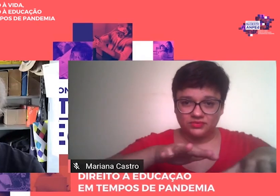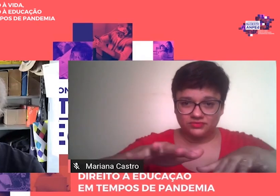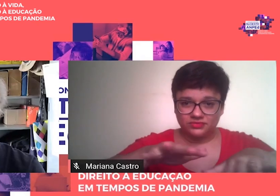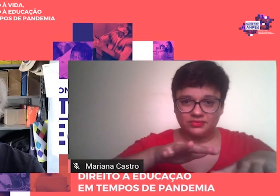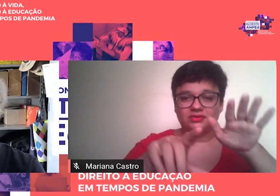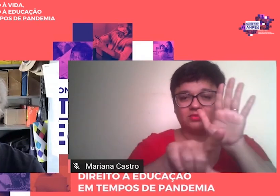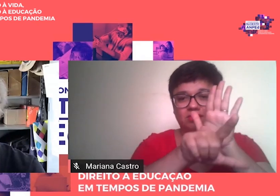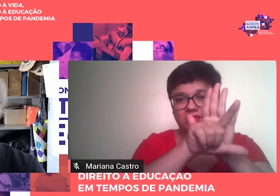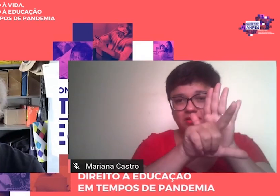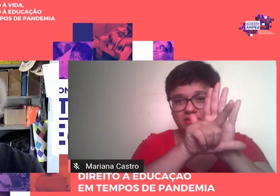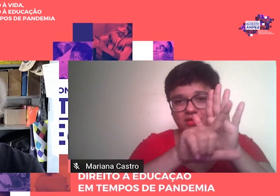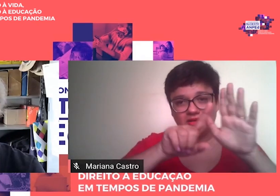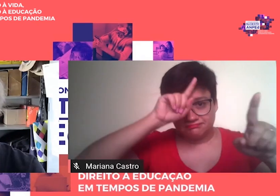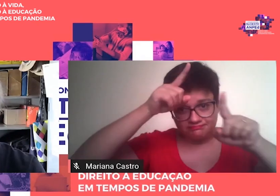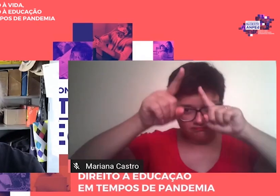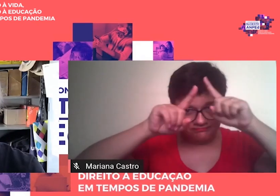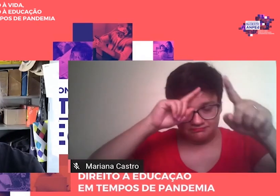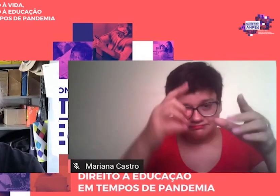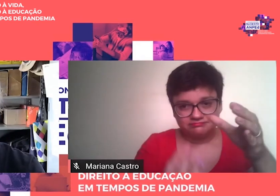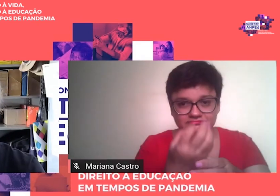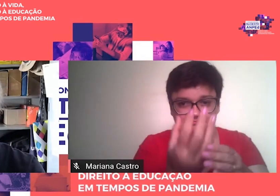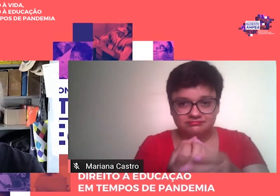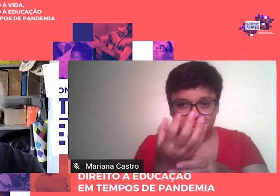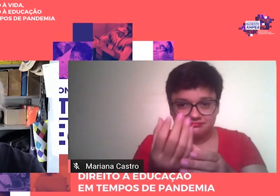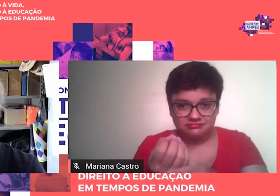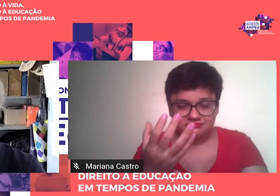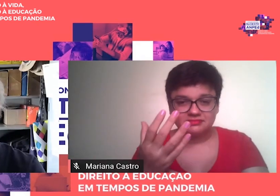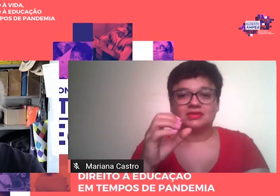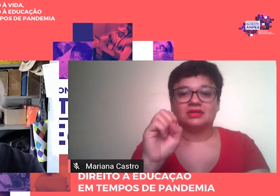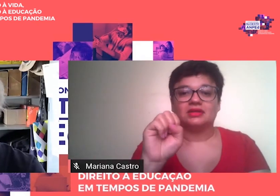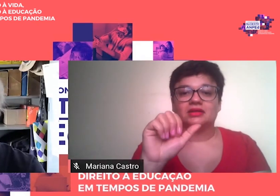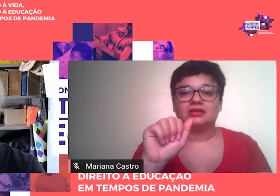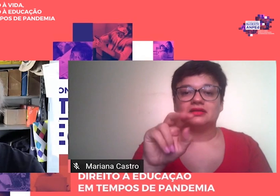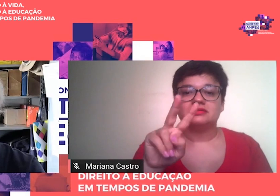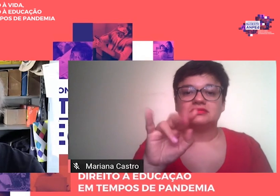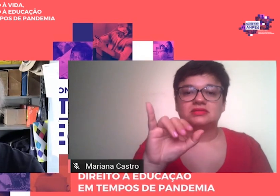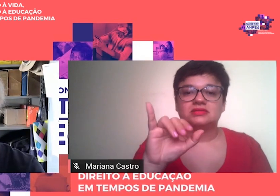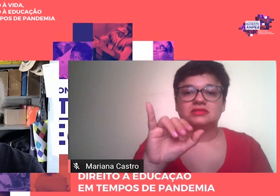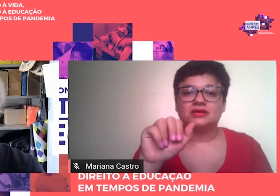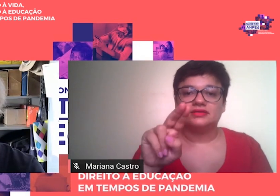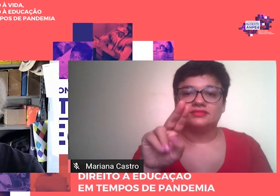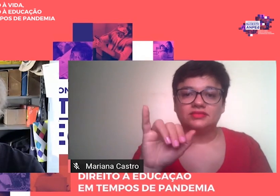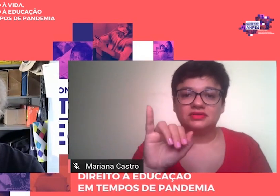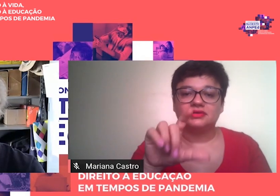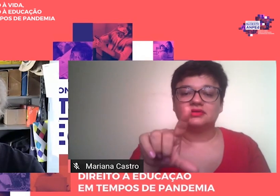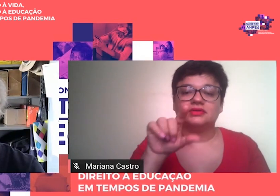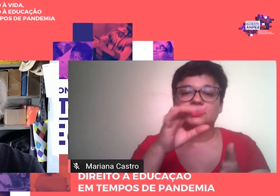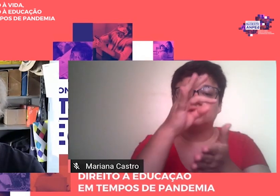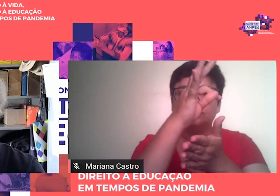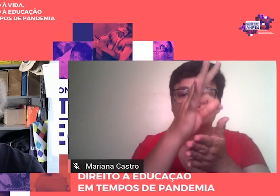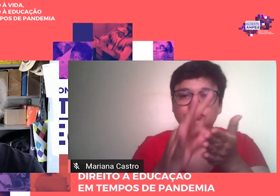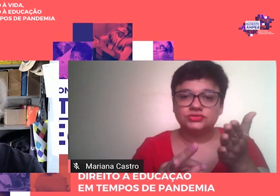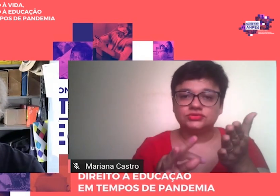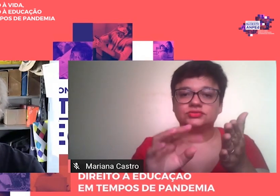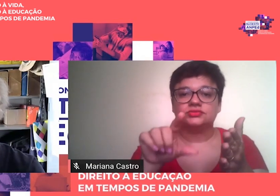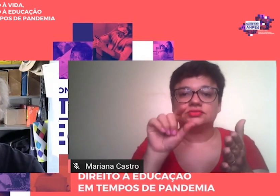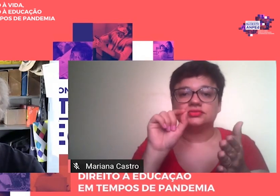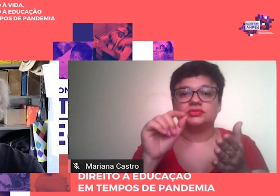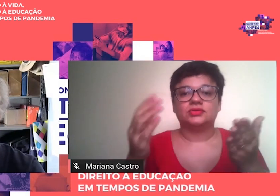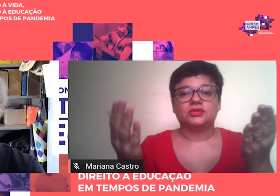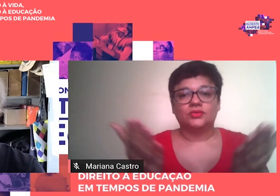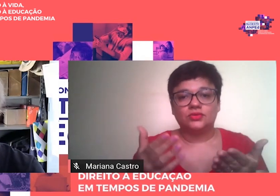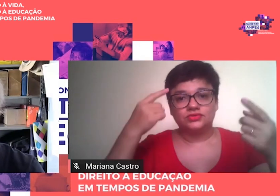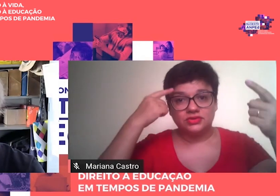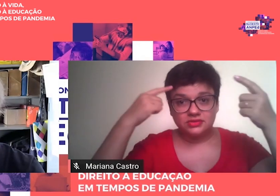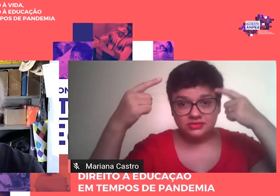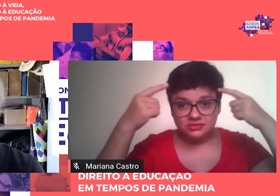lei, o autor evocou como antídoto um dos textos de sua coletânea, intitulado Onze Teses